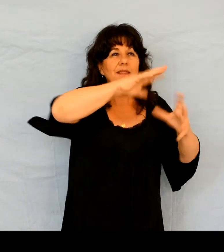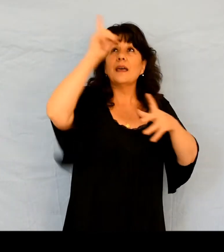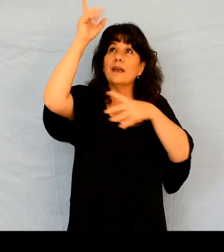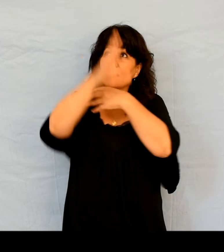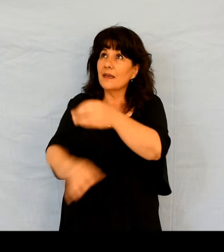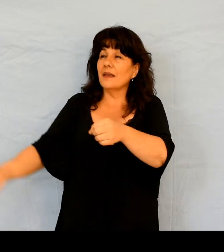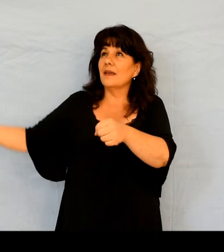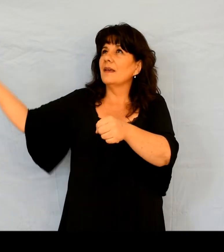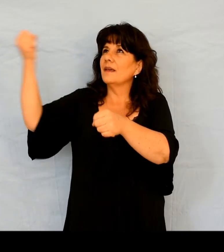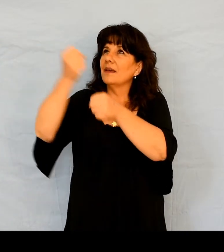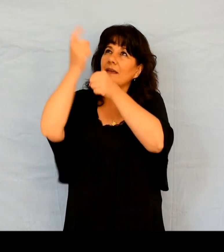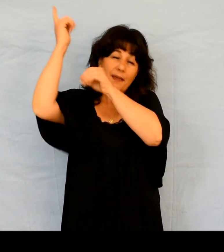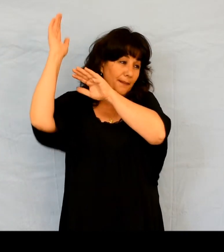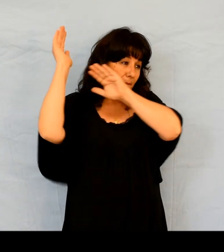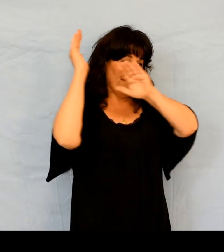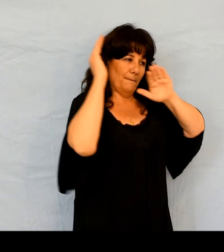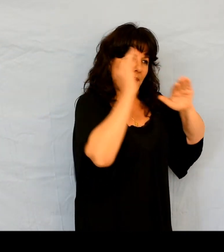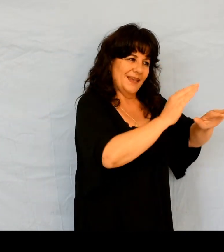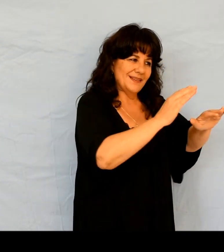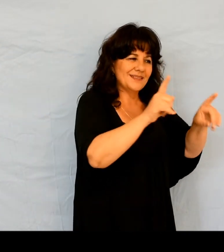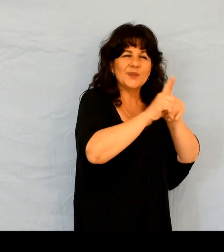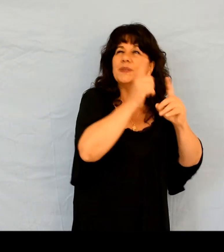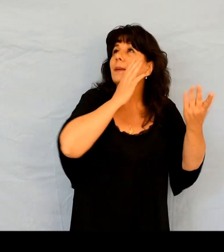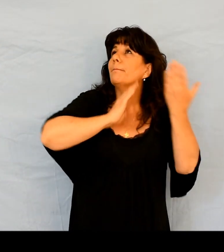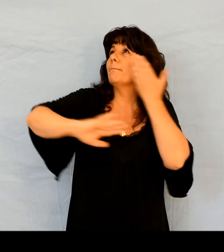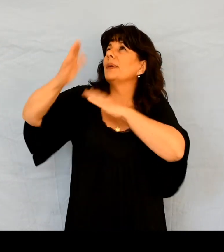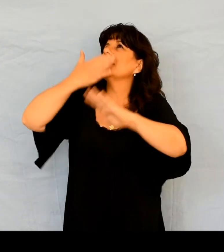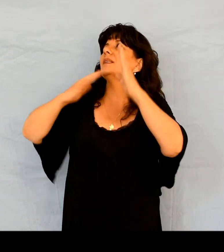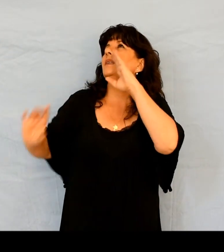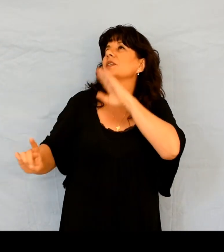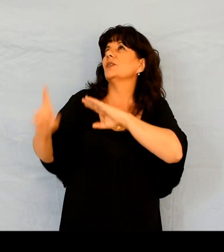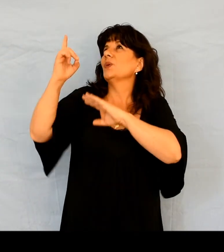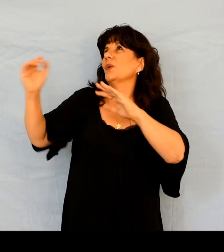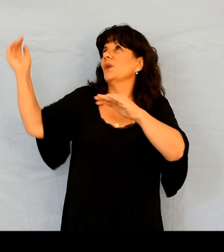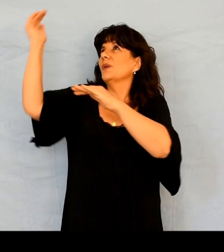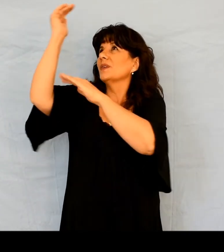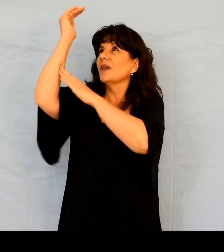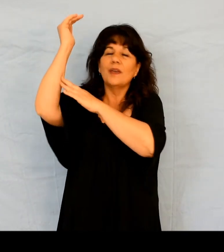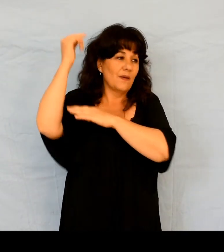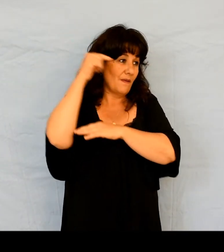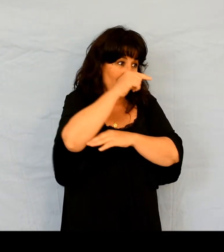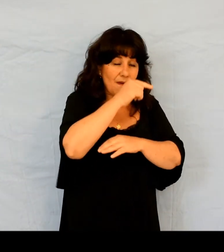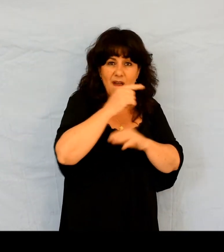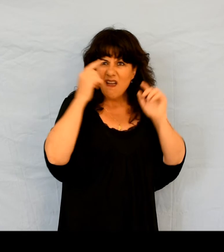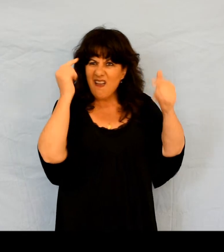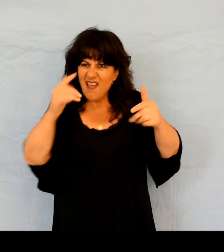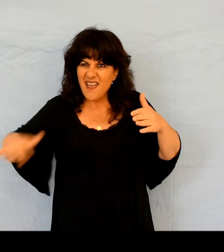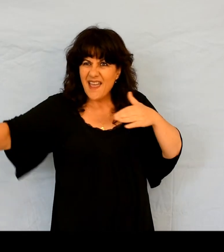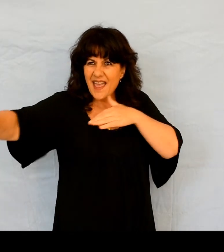Et béni soit le Dieu très-haut qui a livré tes ennemis entre tes mains.